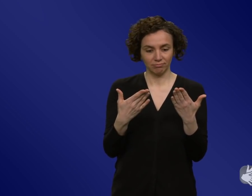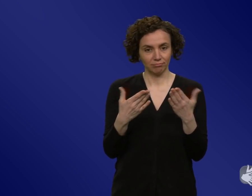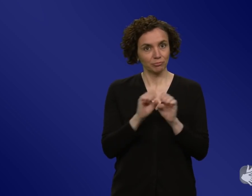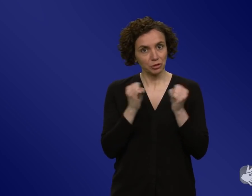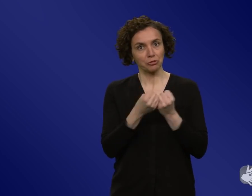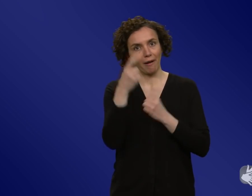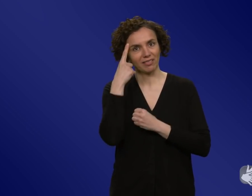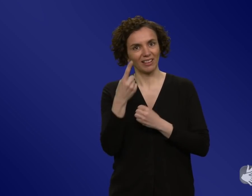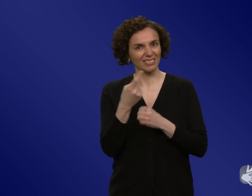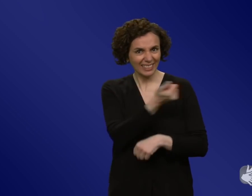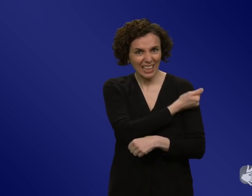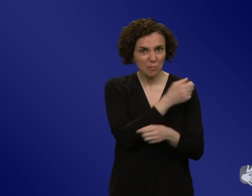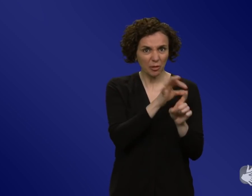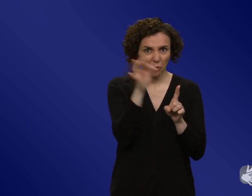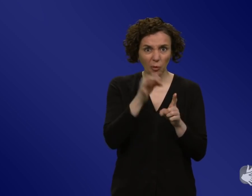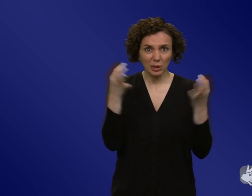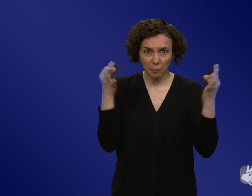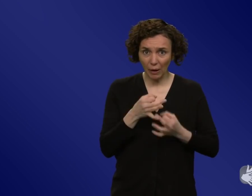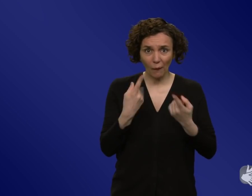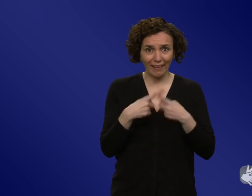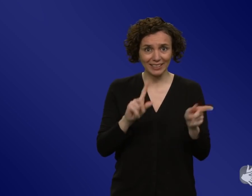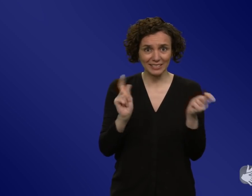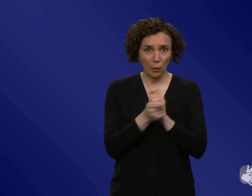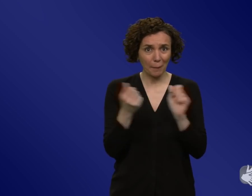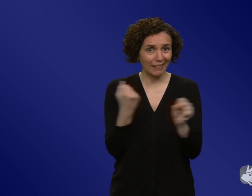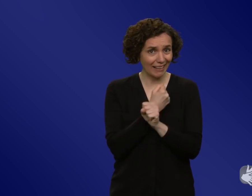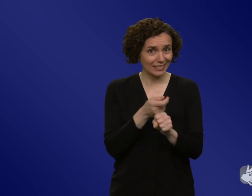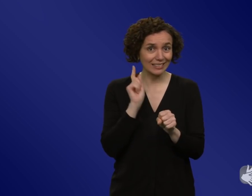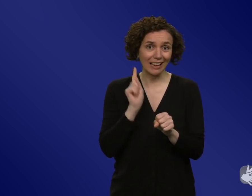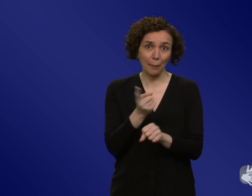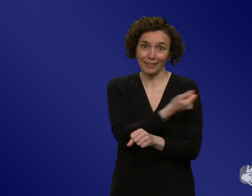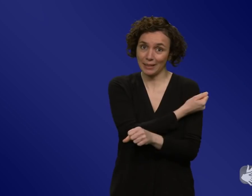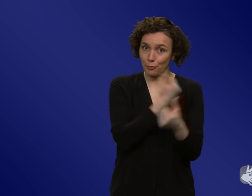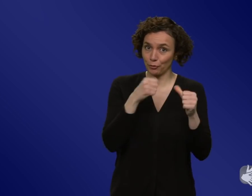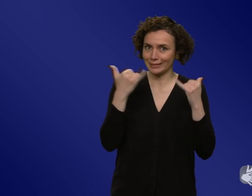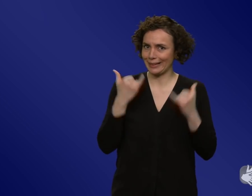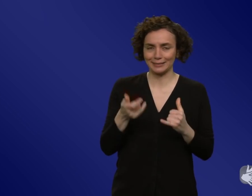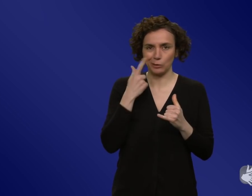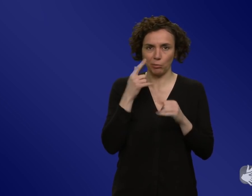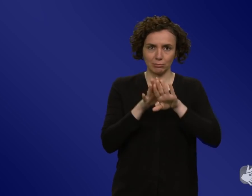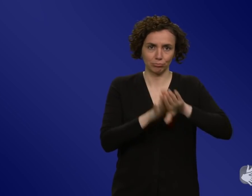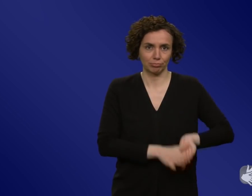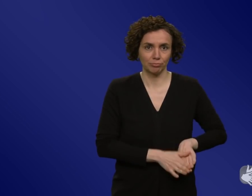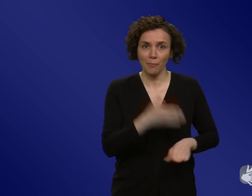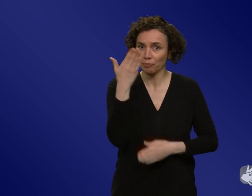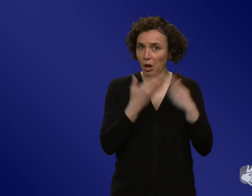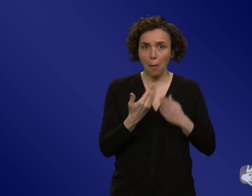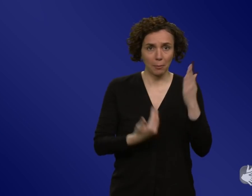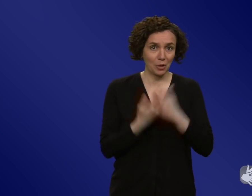Das ist ja jetzt im Moment erst mal vom Tisch. Ich weiß nicht, ob da noch mal was kommt. Dann kann man natürlich noch mal